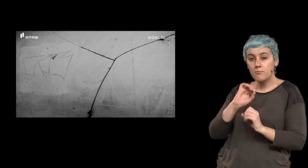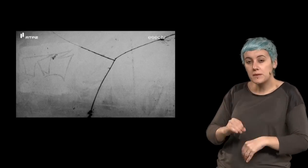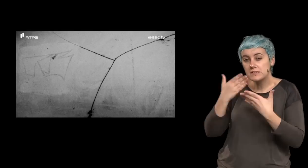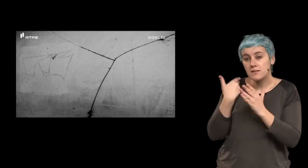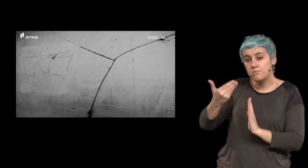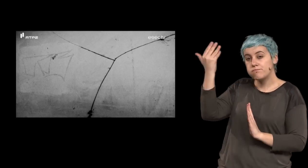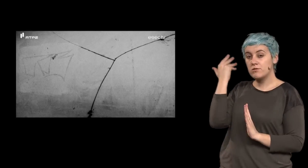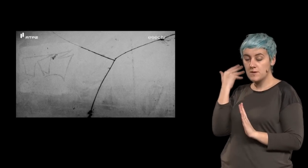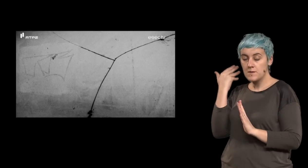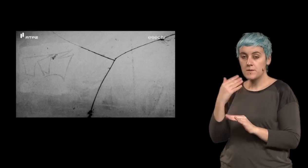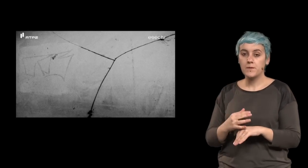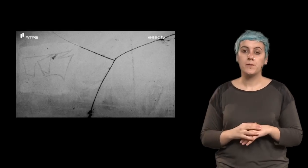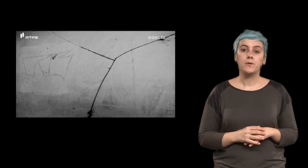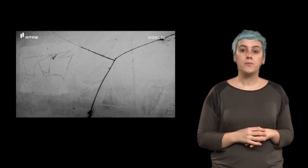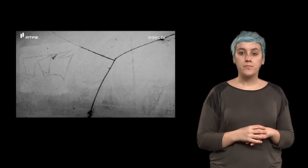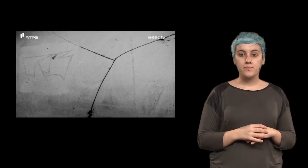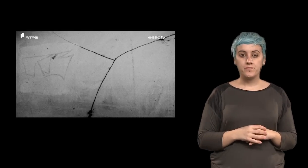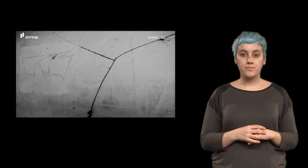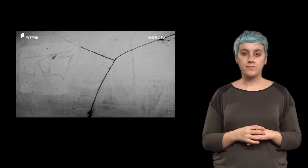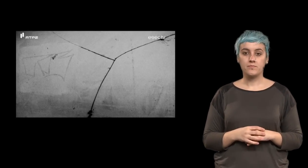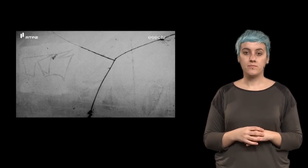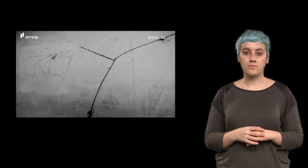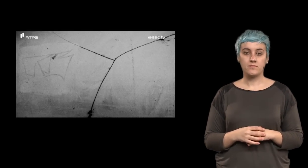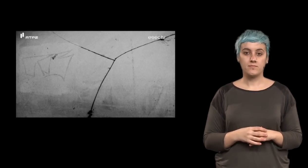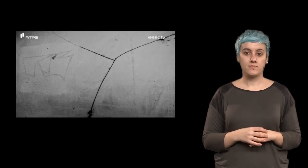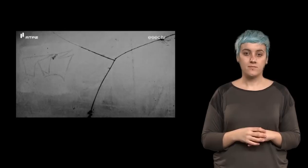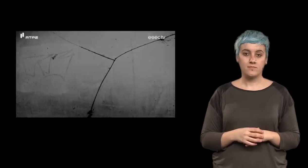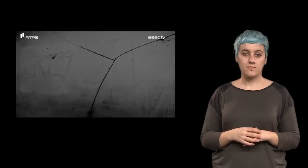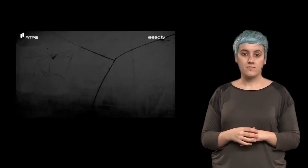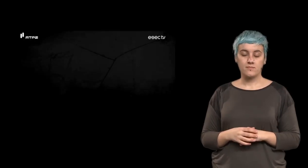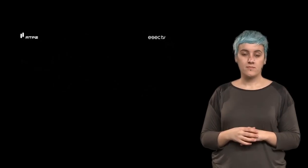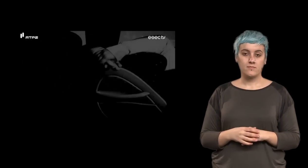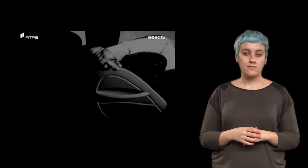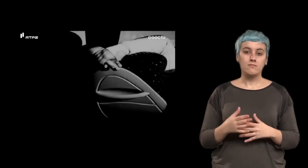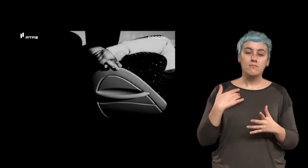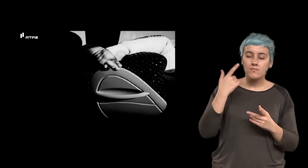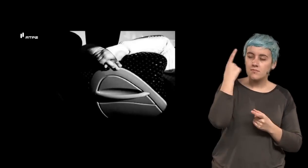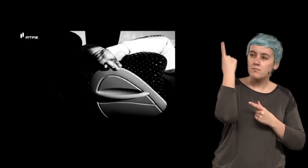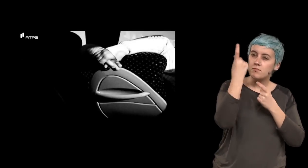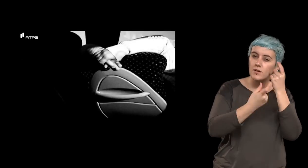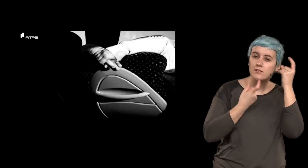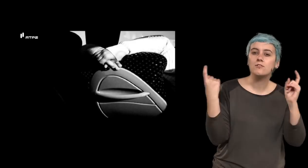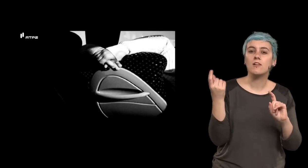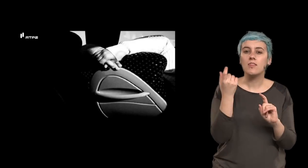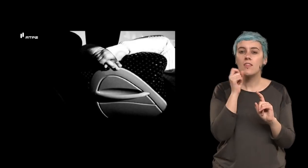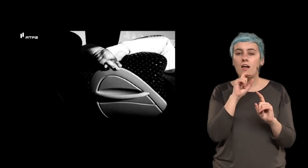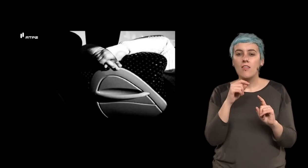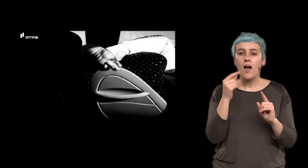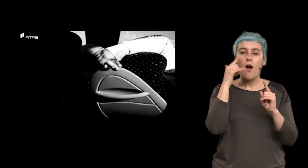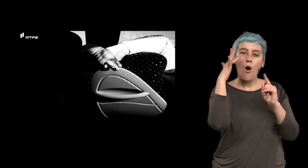fotográfico, penso como gostaria de revisitar o meu próprio